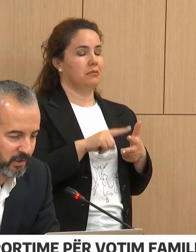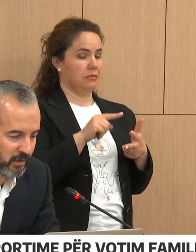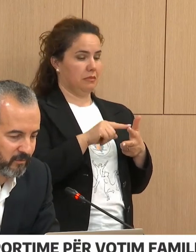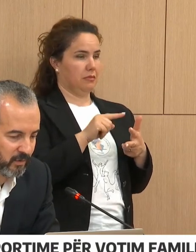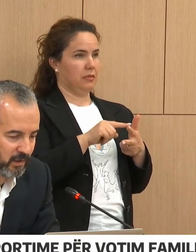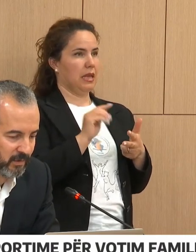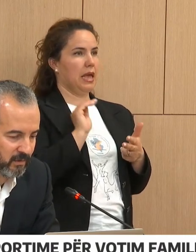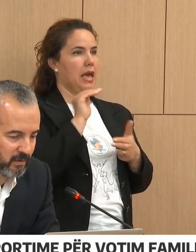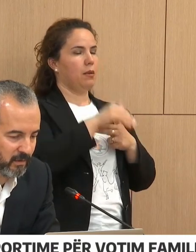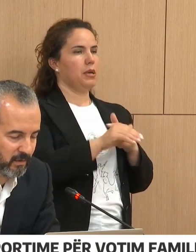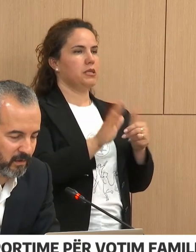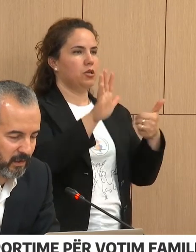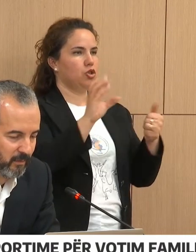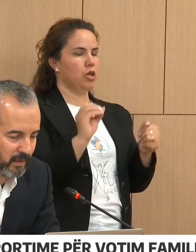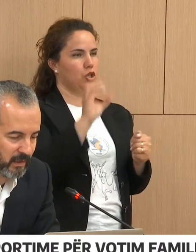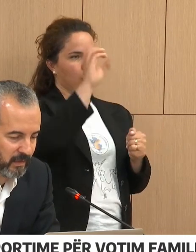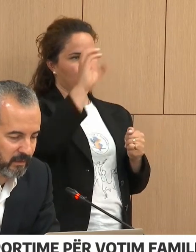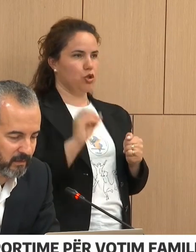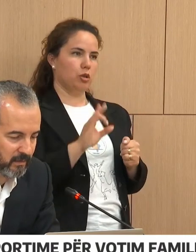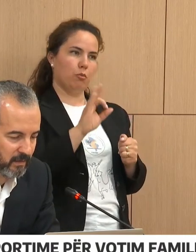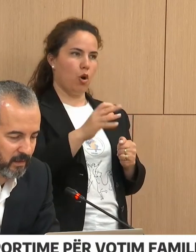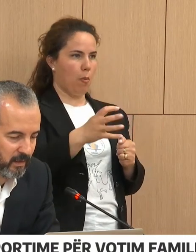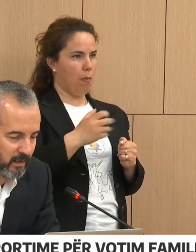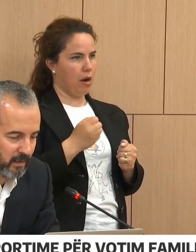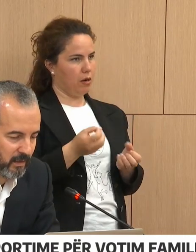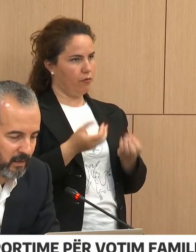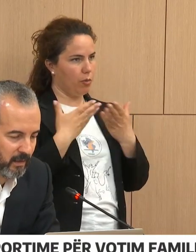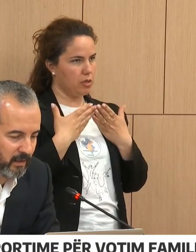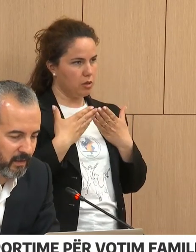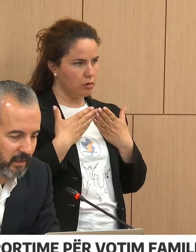% të qëndra votimit elbasanit,